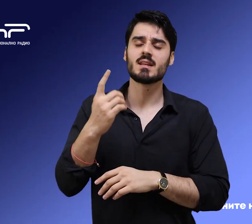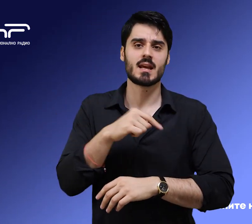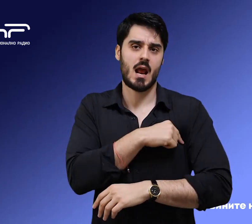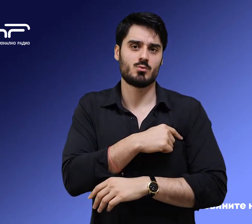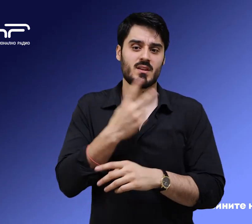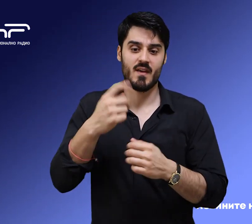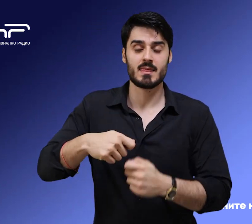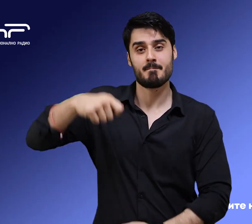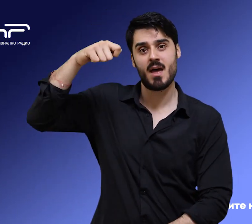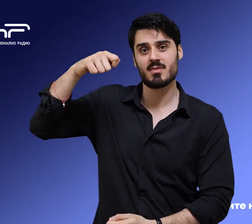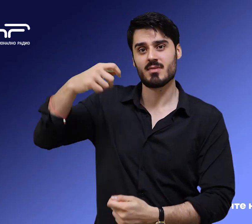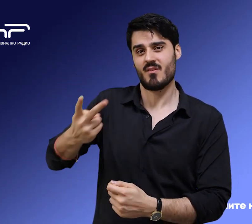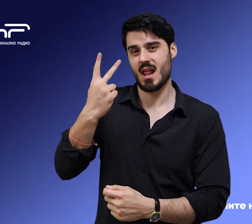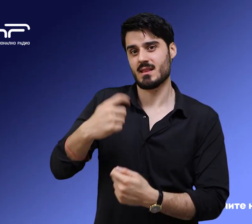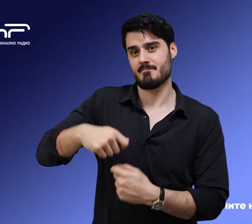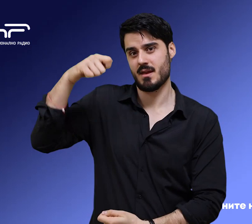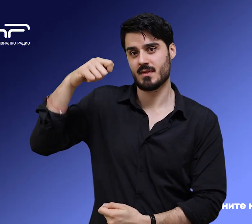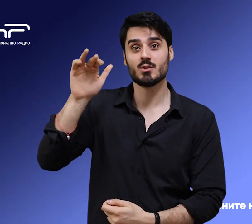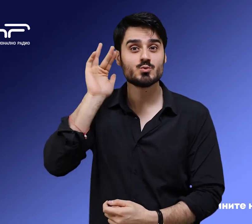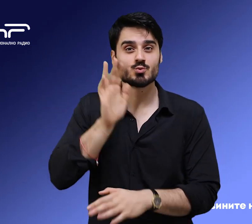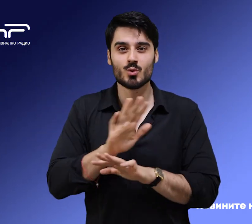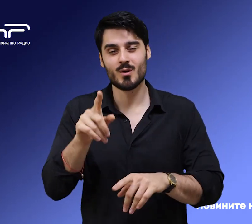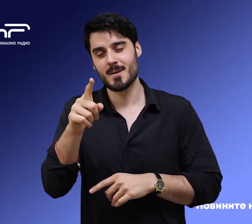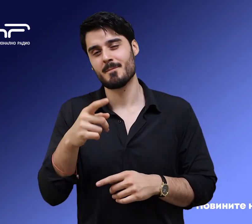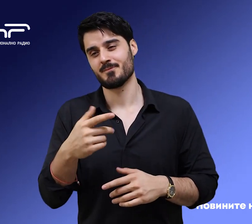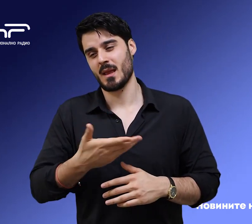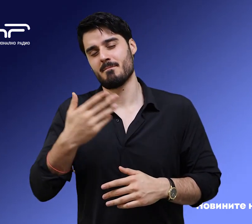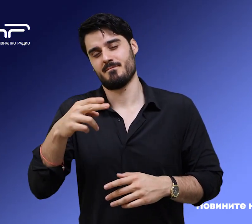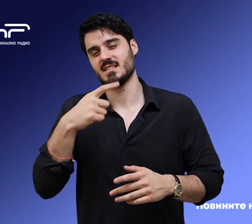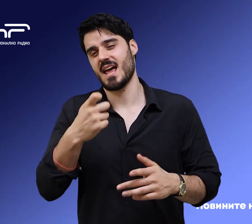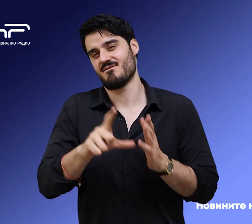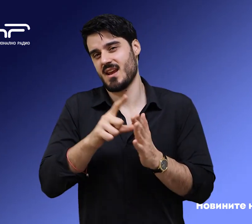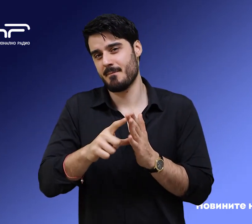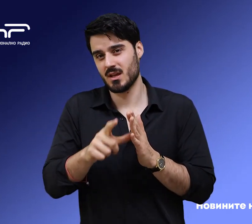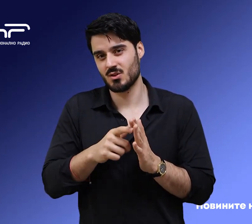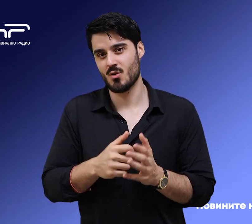2000 метра около 1. Чухте прогнозите за времето на Националния институт по метеорология и хидрология.